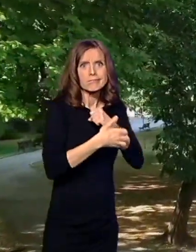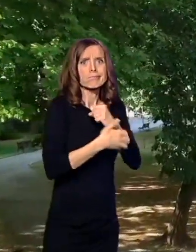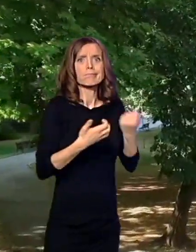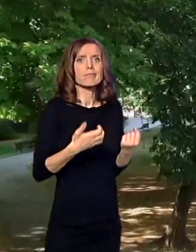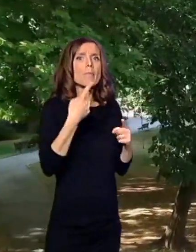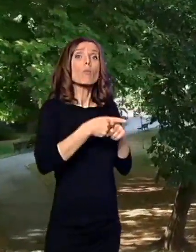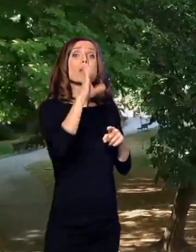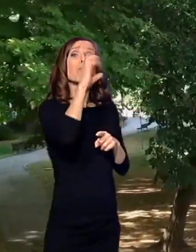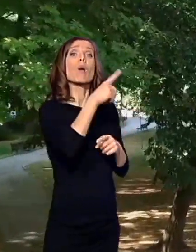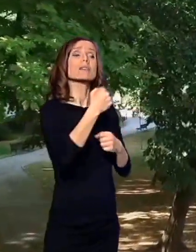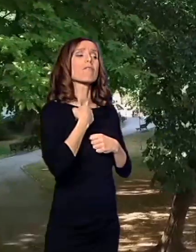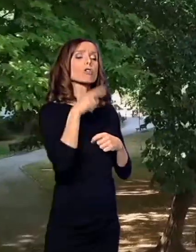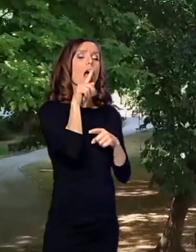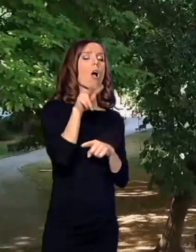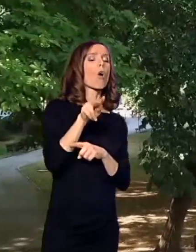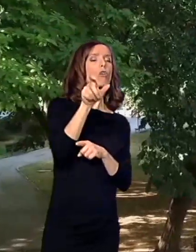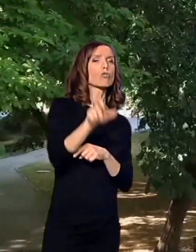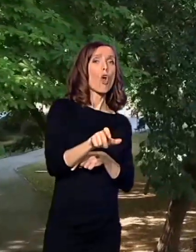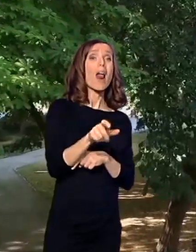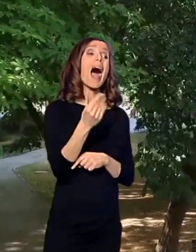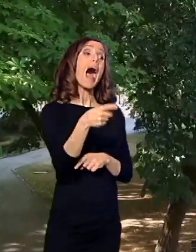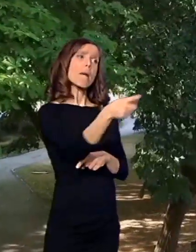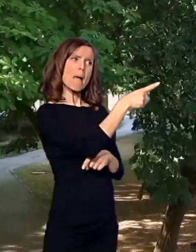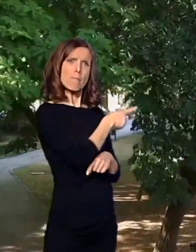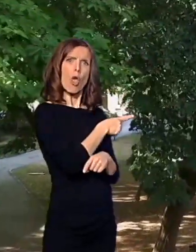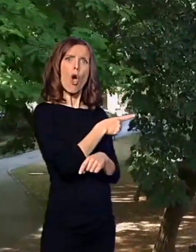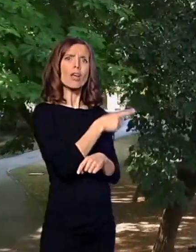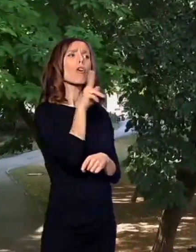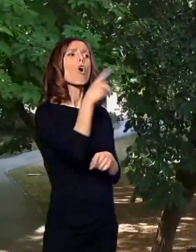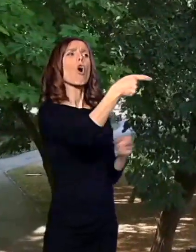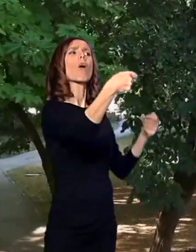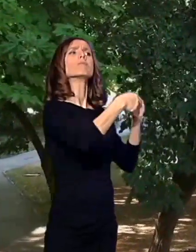i onih koji su sarađivali sa Bugarima. Dušmanić ih žestoko osuđuje.